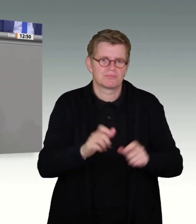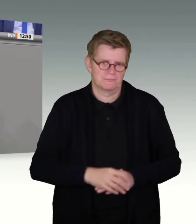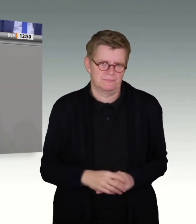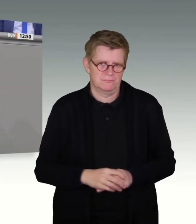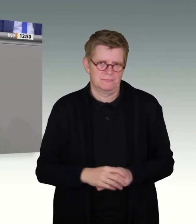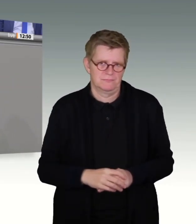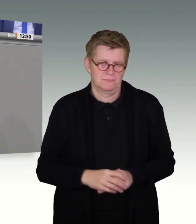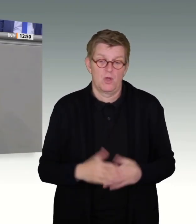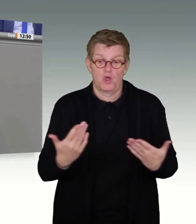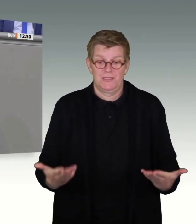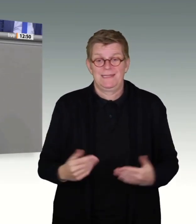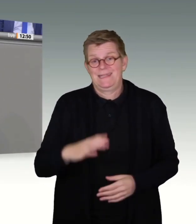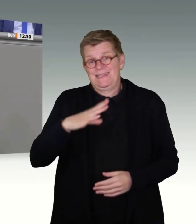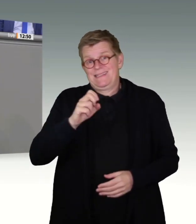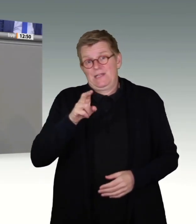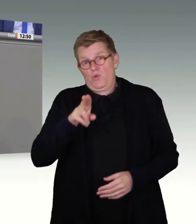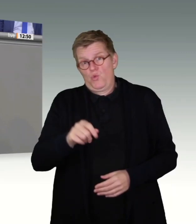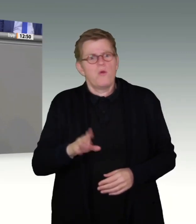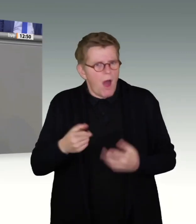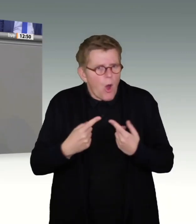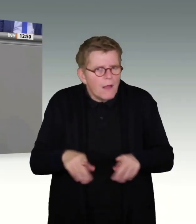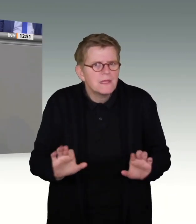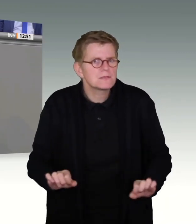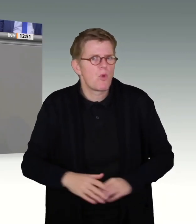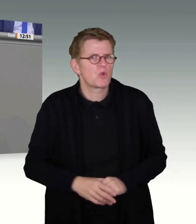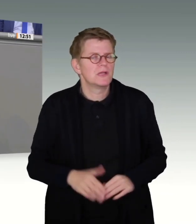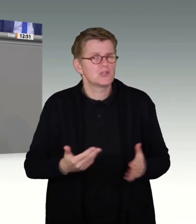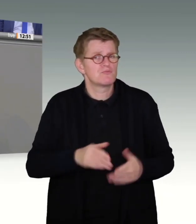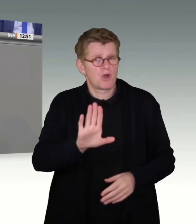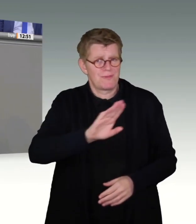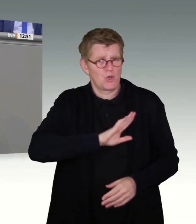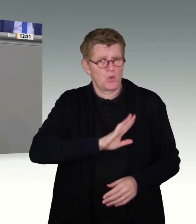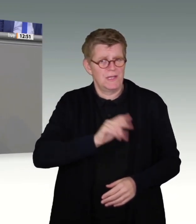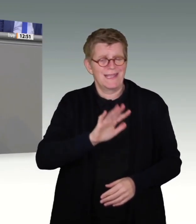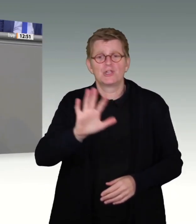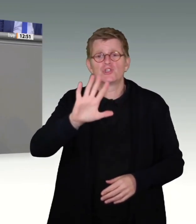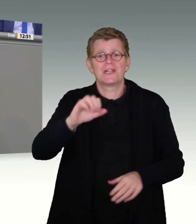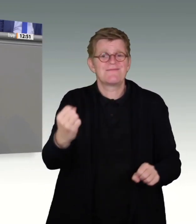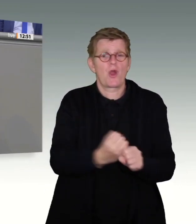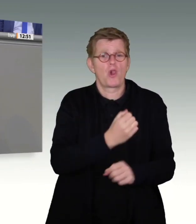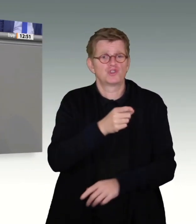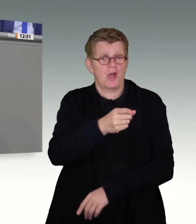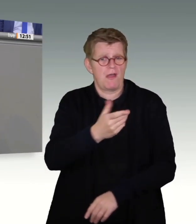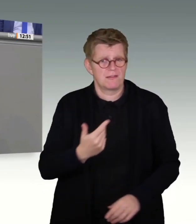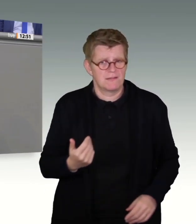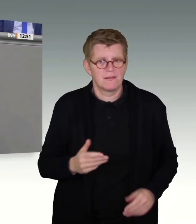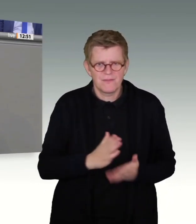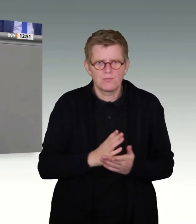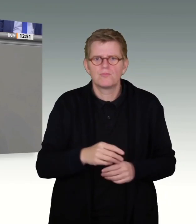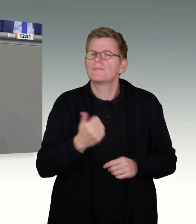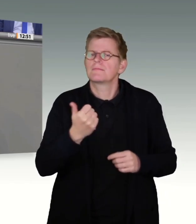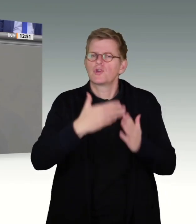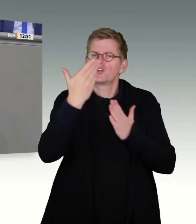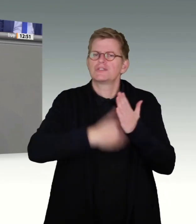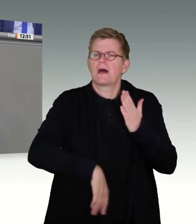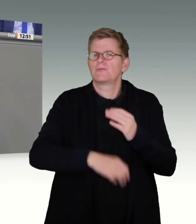Und dabei geht es mit der CDU durchaus auch anders. Das zeigen Ihre Kolleginnen aus Schleswig-Holstein. Dort wird auf eineinhalb Seiten des